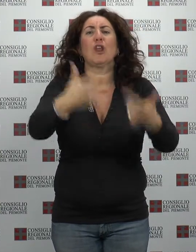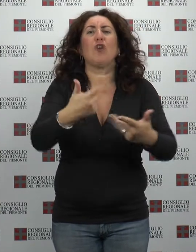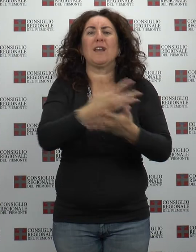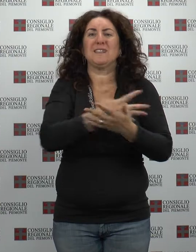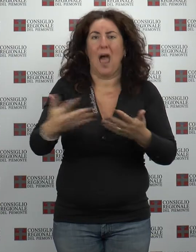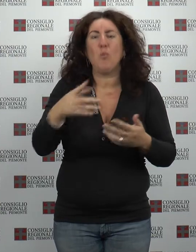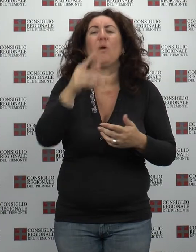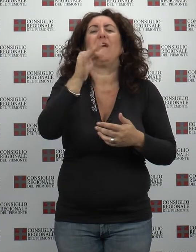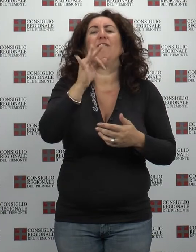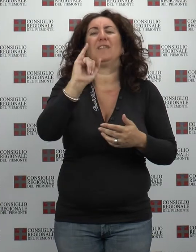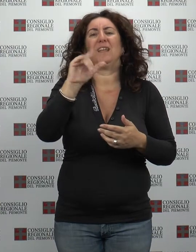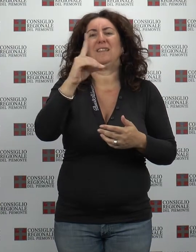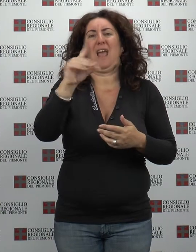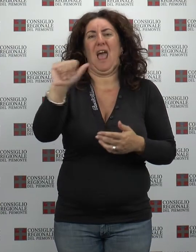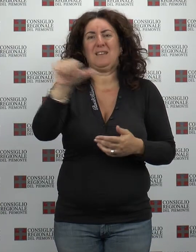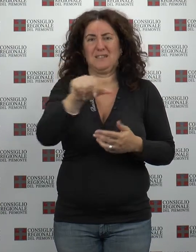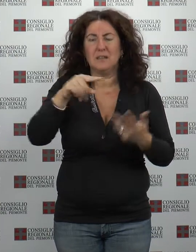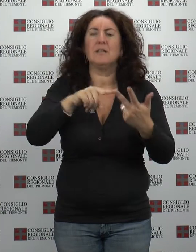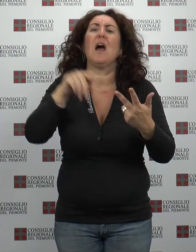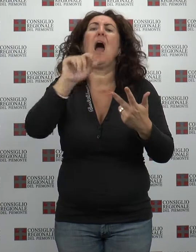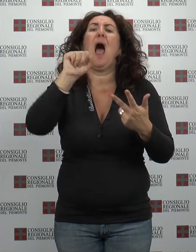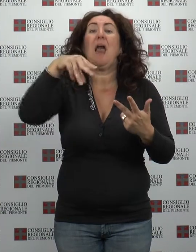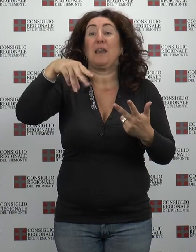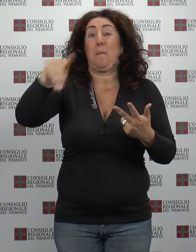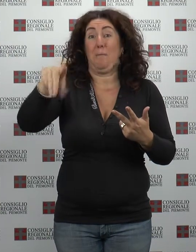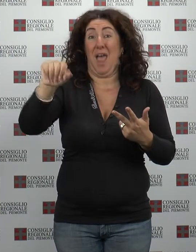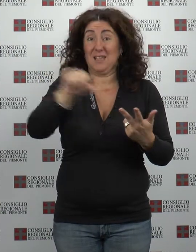Nazionale Pubblica Assistenza, ANPAS e l'Associazione Volontari Ospedalieri, AVO.